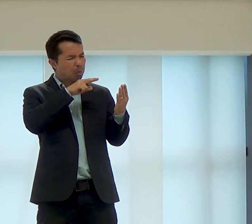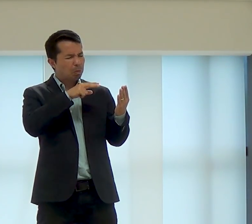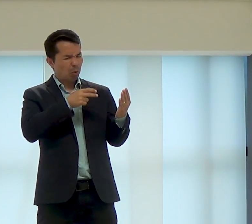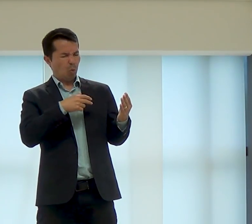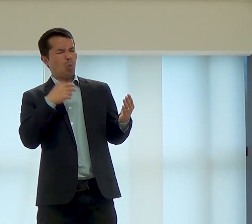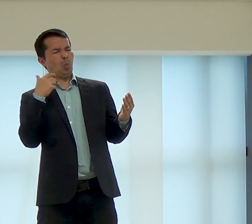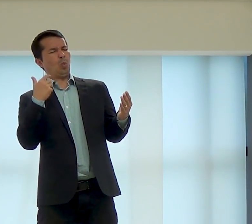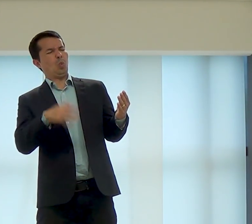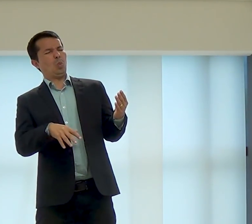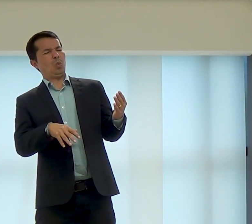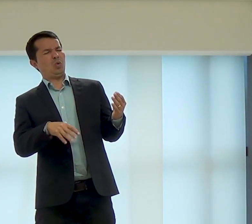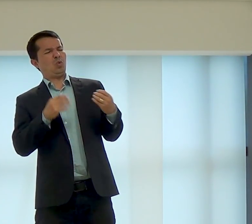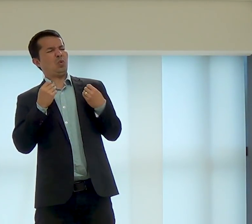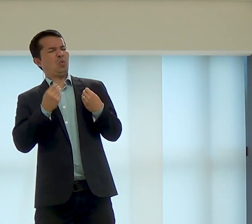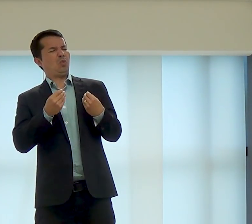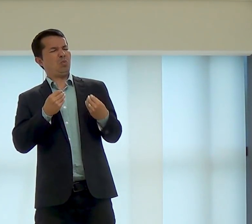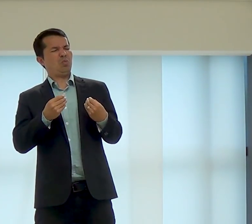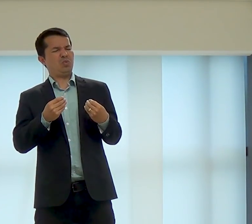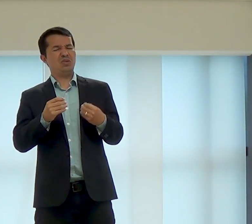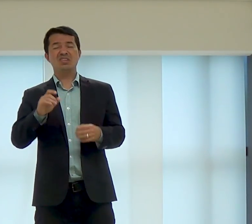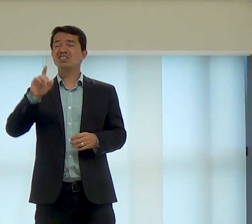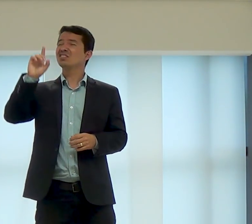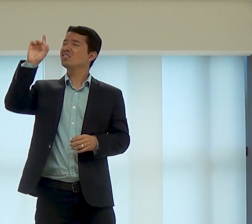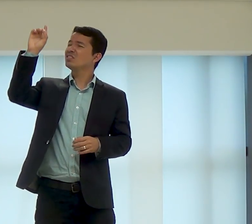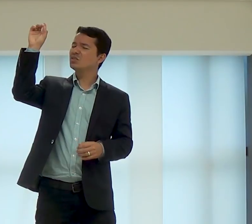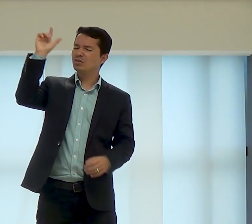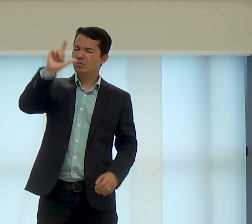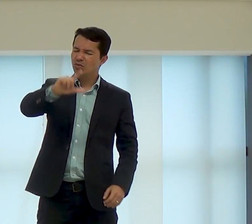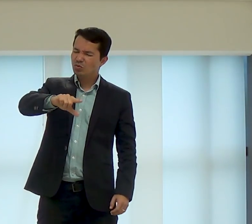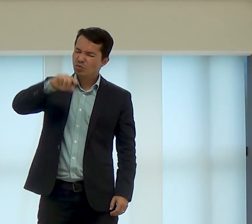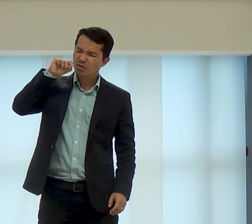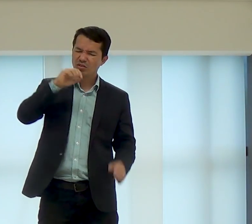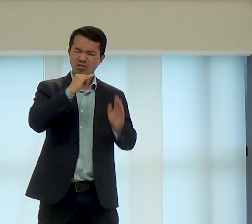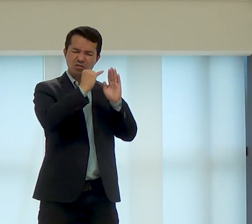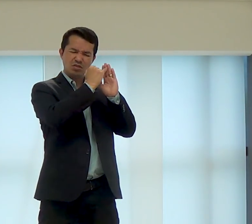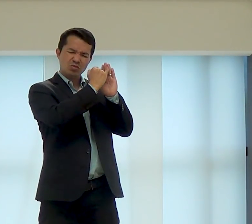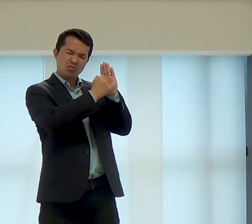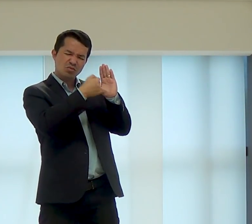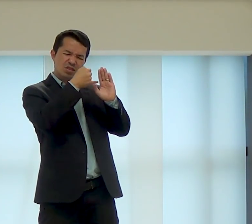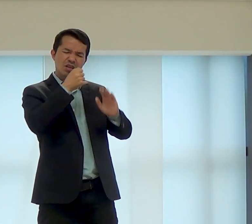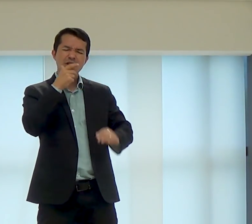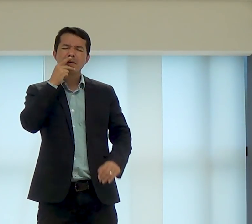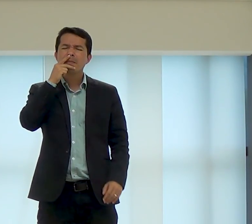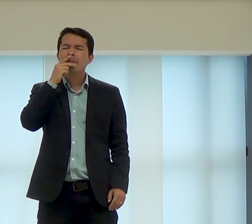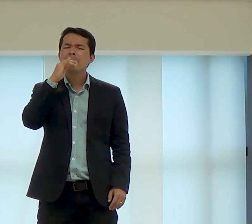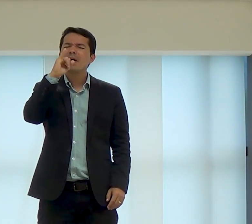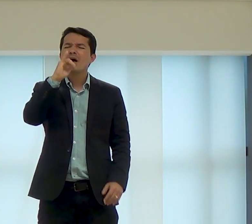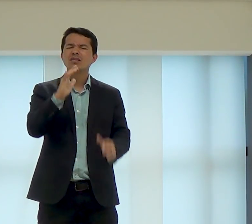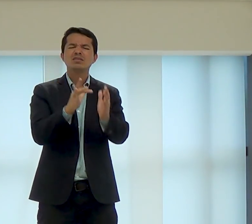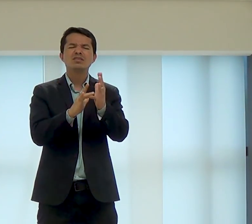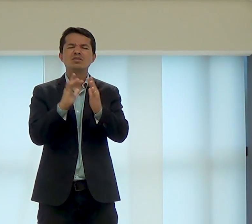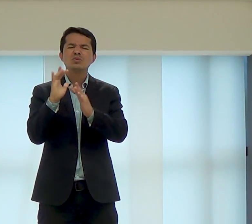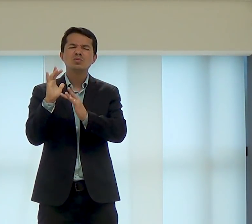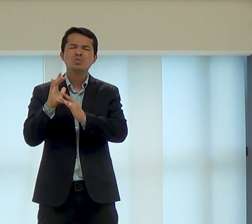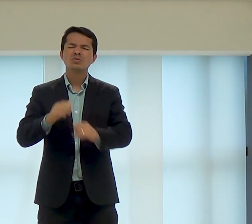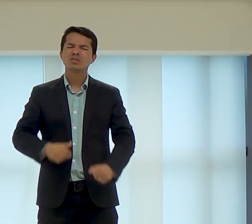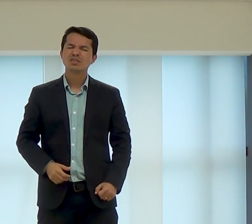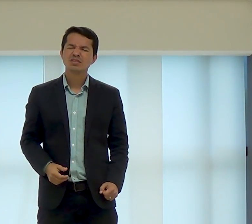ao ler a Bíblia, estudar sobre a vida dele, que o Senhor escolheu José para ser o pai de